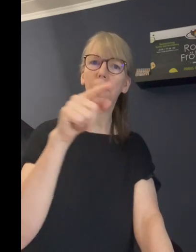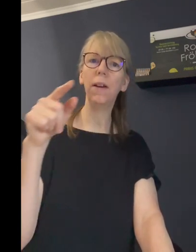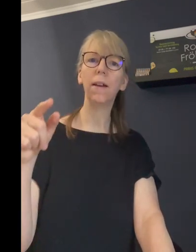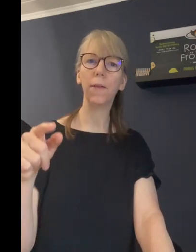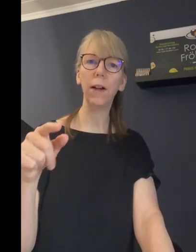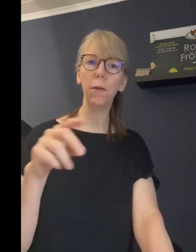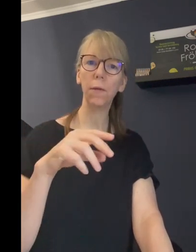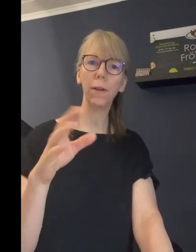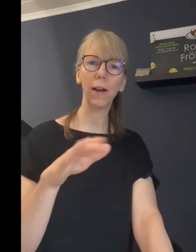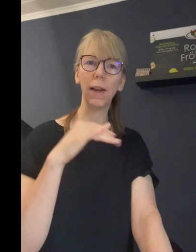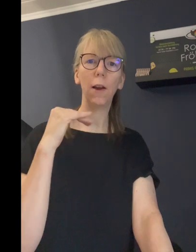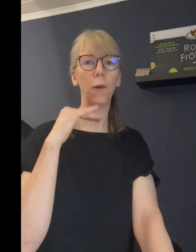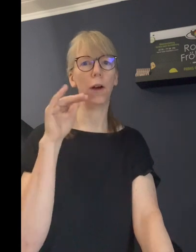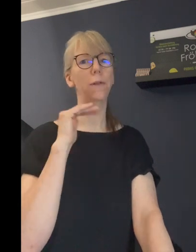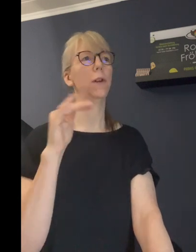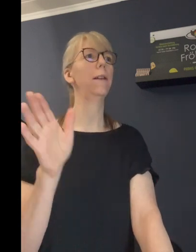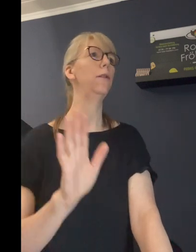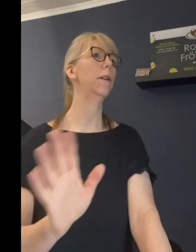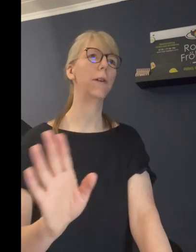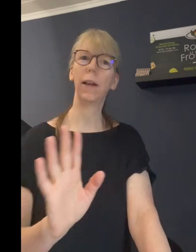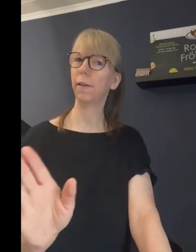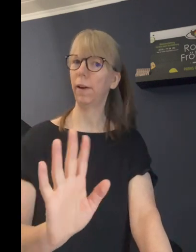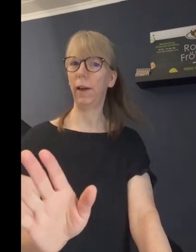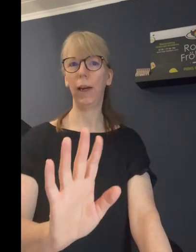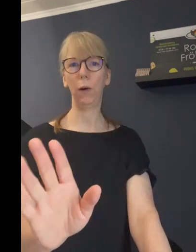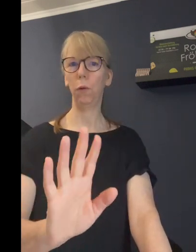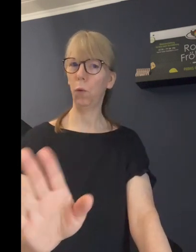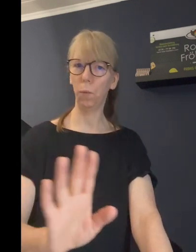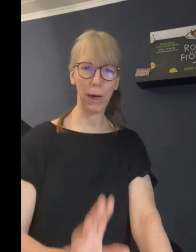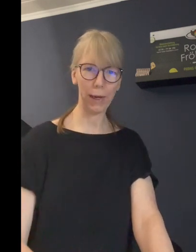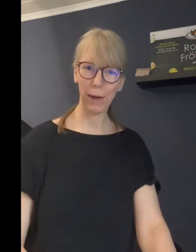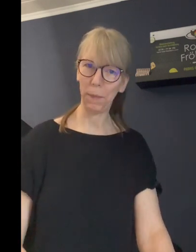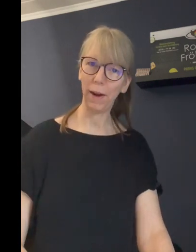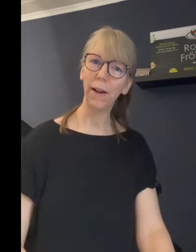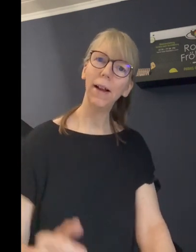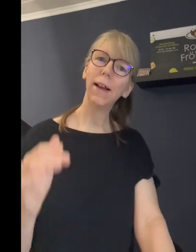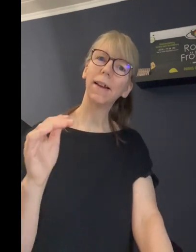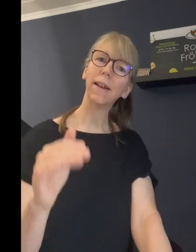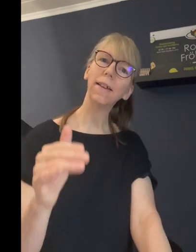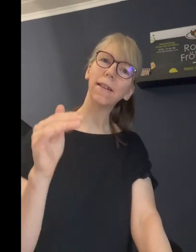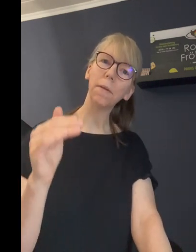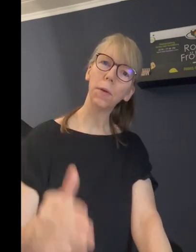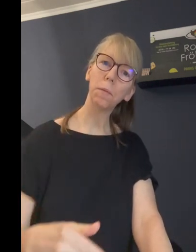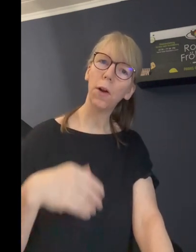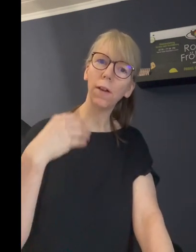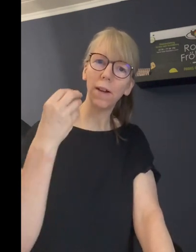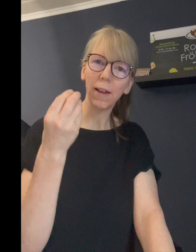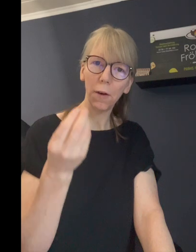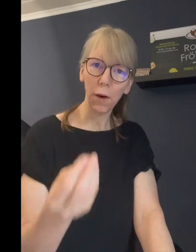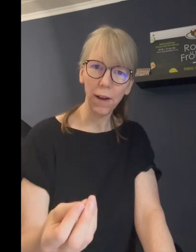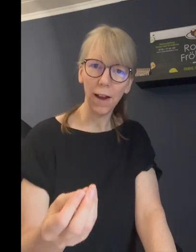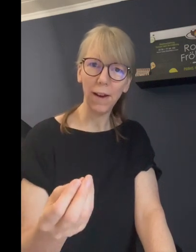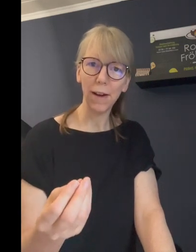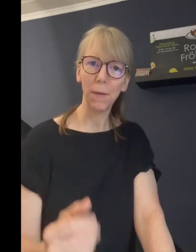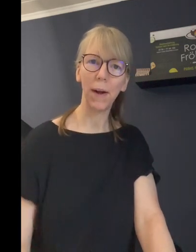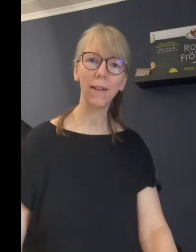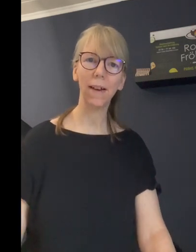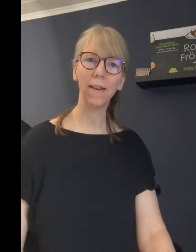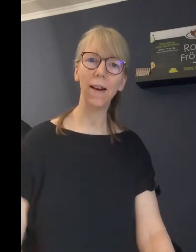Intervall irgendwann sagt, nee Leute, also jetzt in der Frickassee, nee, mag ich nicht mehr. Das heißt, dann muss plötzlich auch eine andere Mahlzeit her